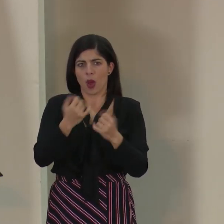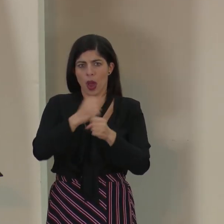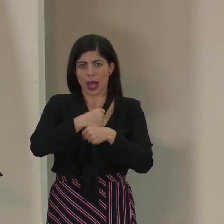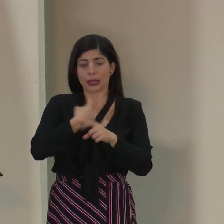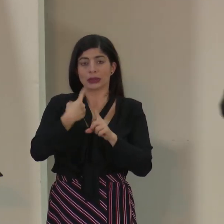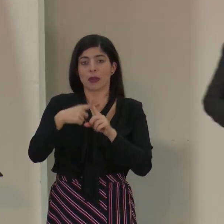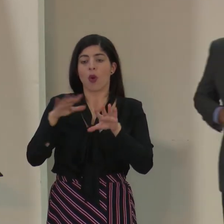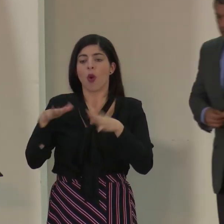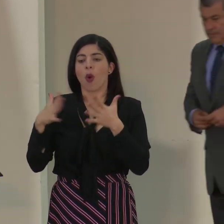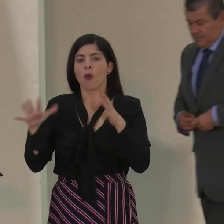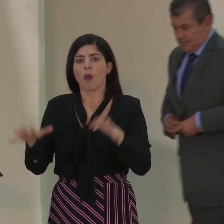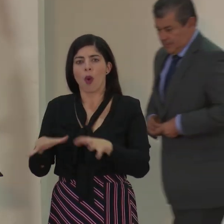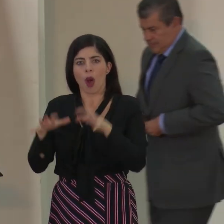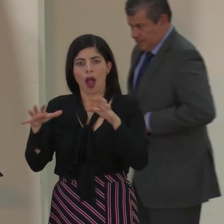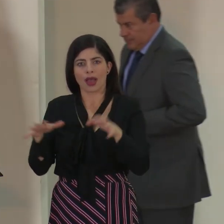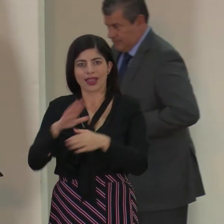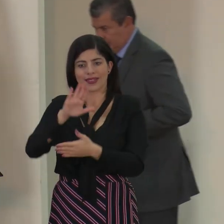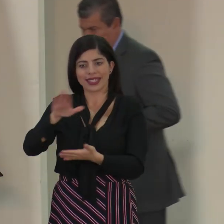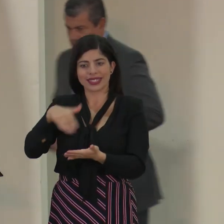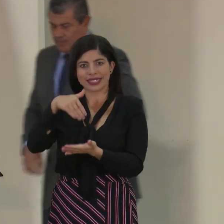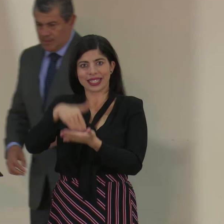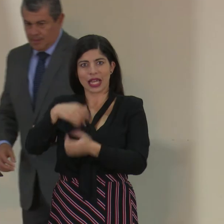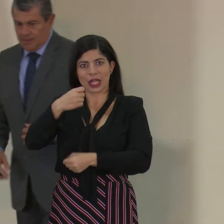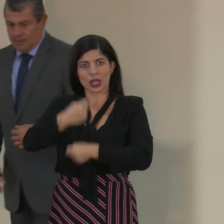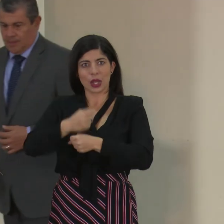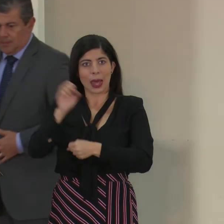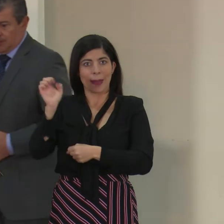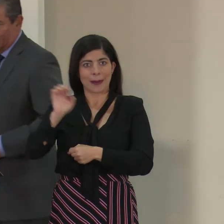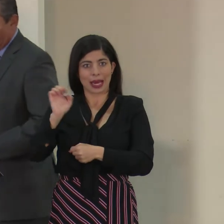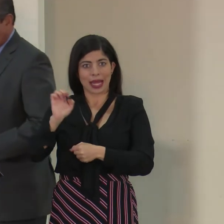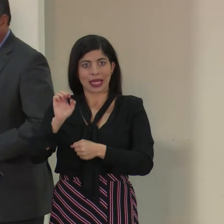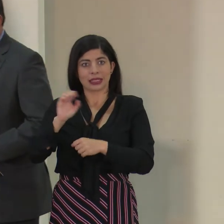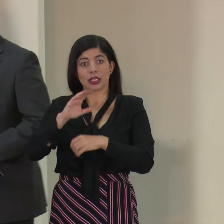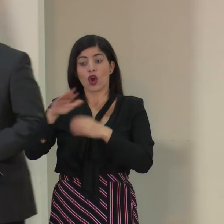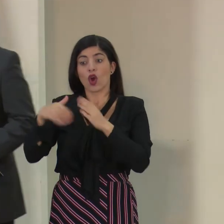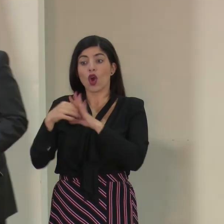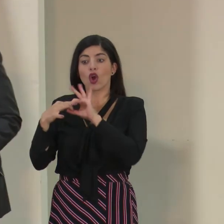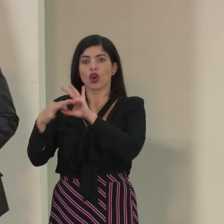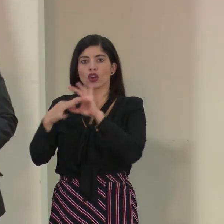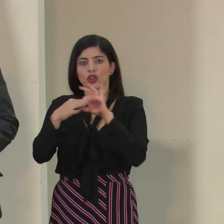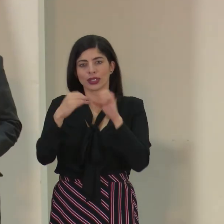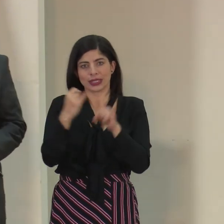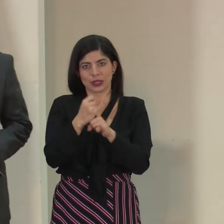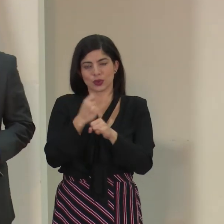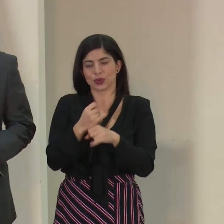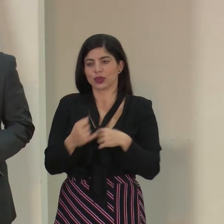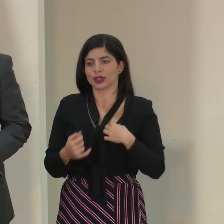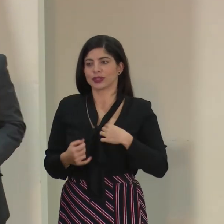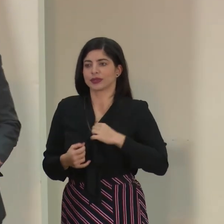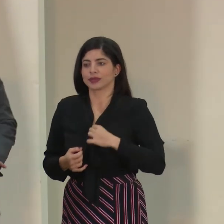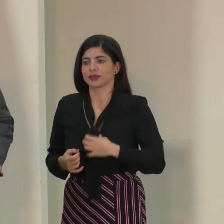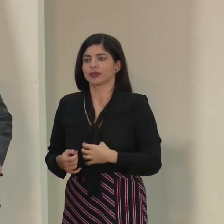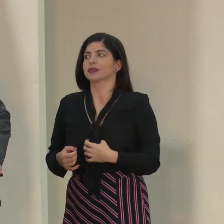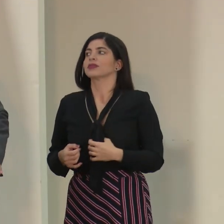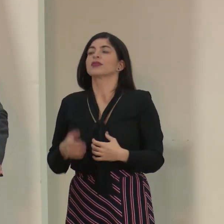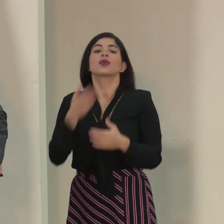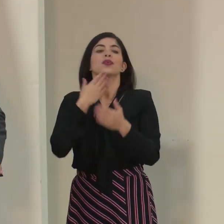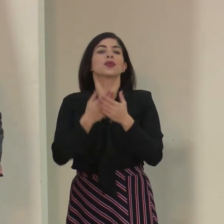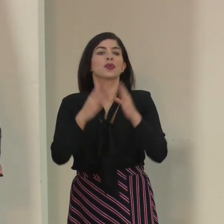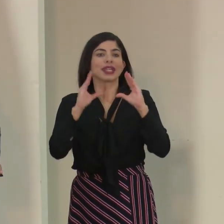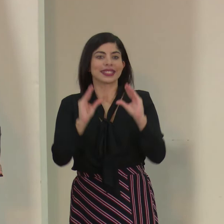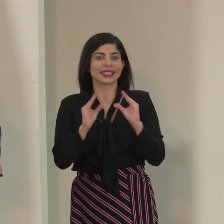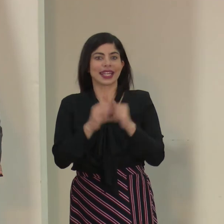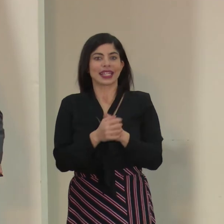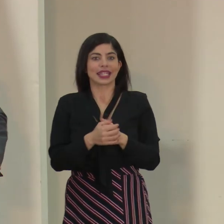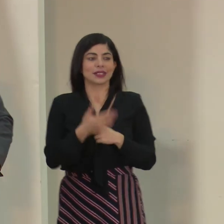activación de este Centro de Operaciones de Emergencia con todas las instituciones del Estado. Bueno, muy buenas tardes